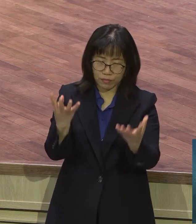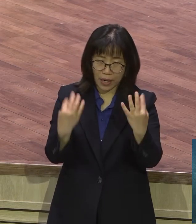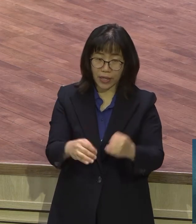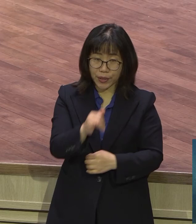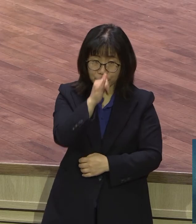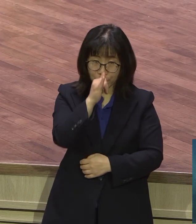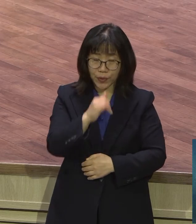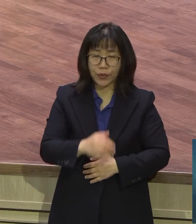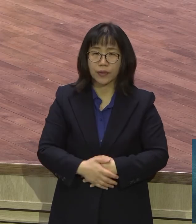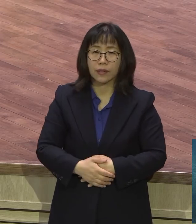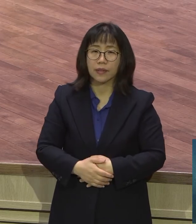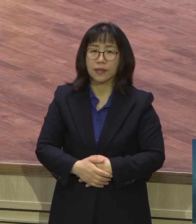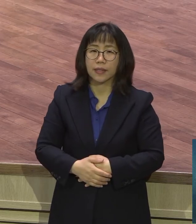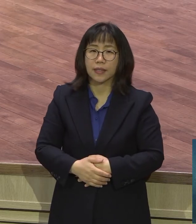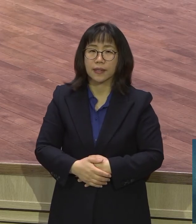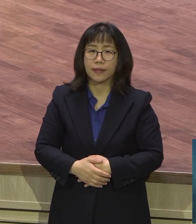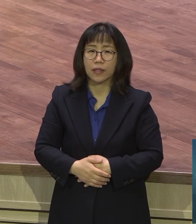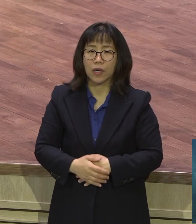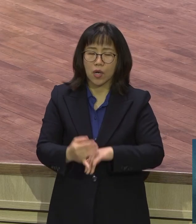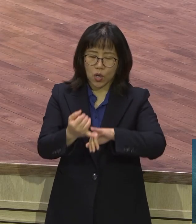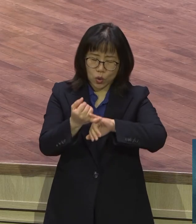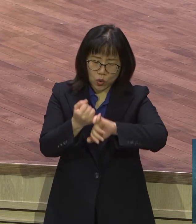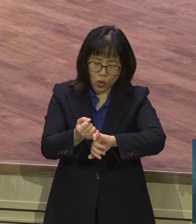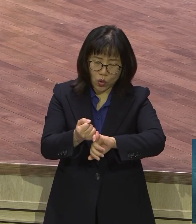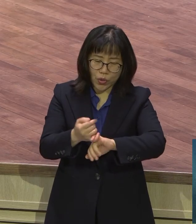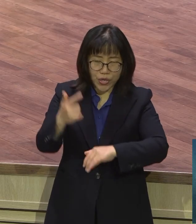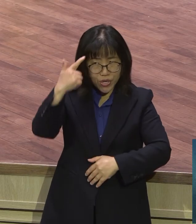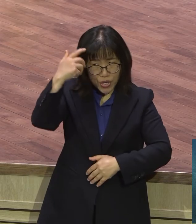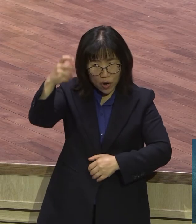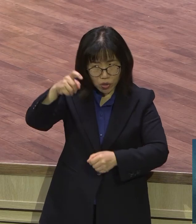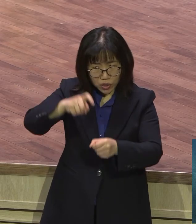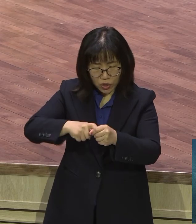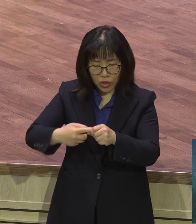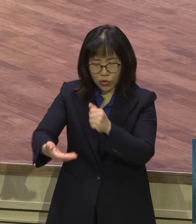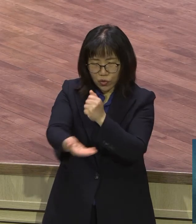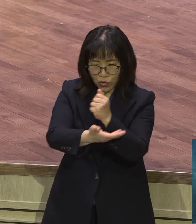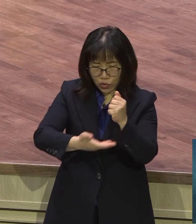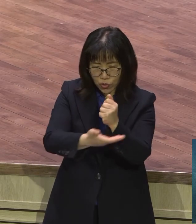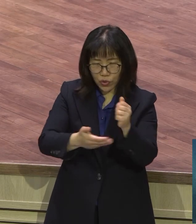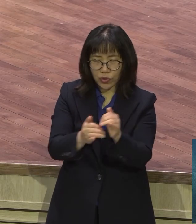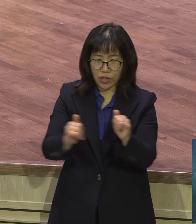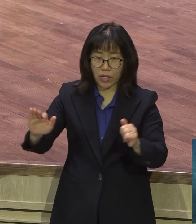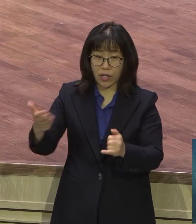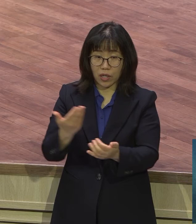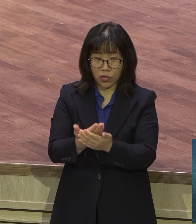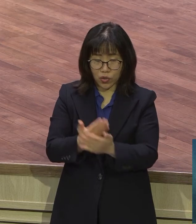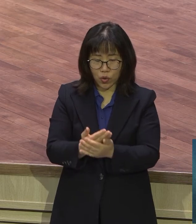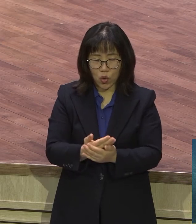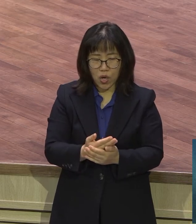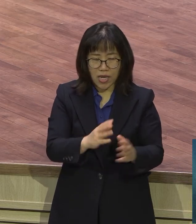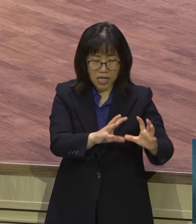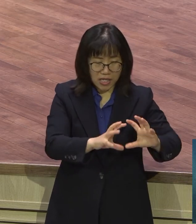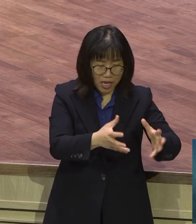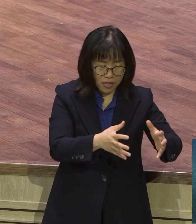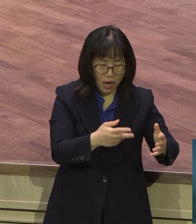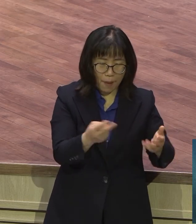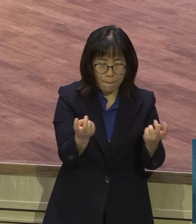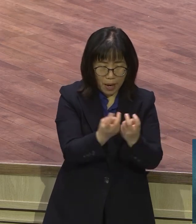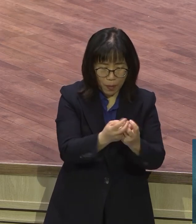말씀하고 있습니다 하나님의 영적 추수자들 되기 하야 주옵사사 꼼부수 서지 않게 하야 주옵사사 인본주의